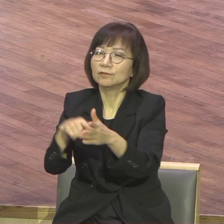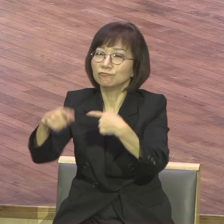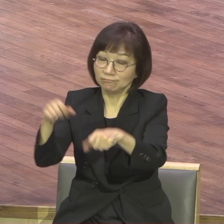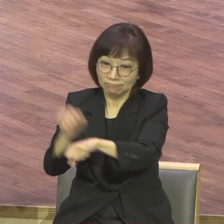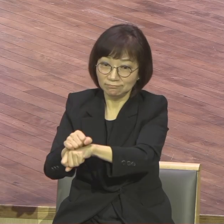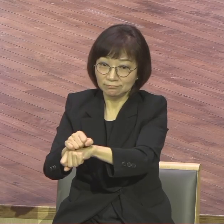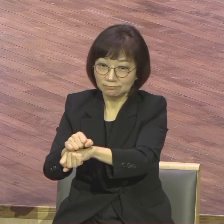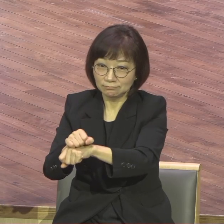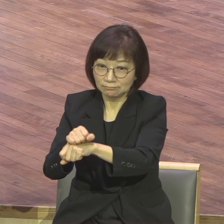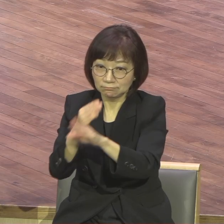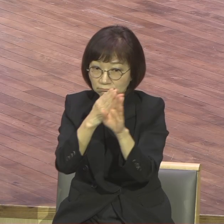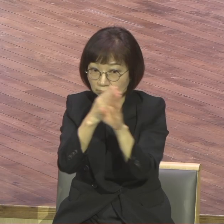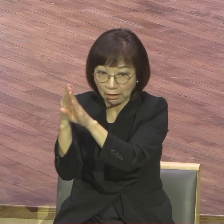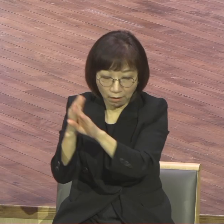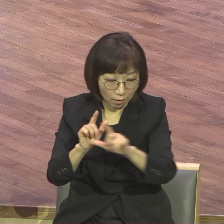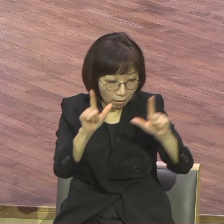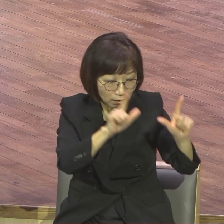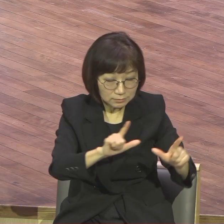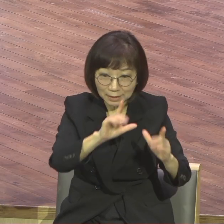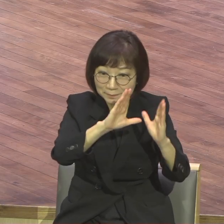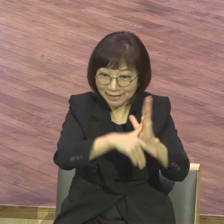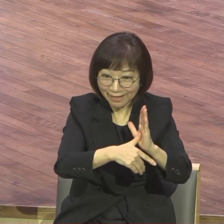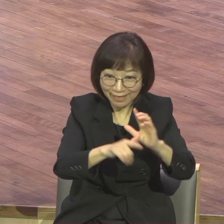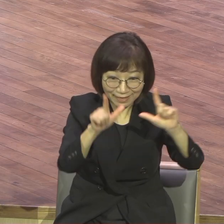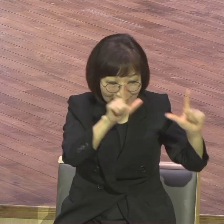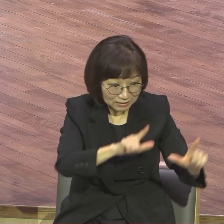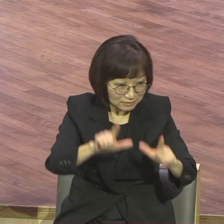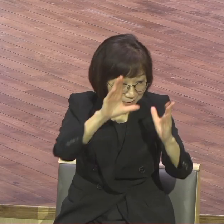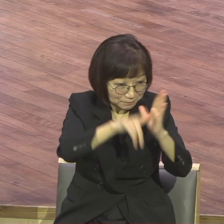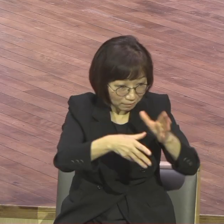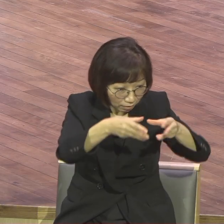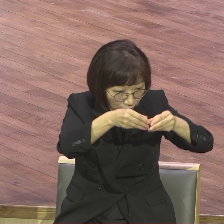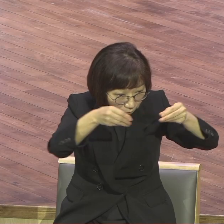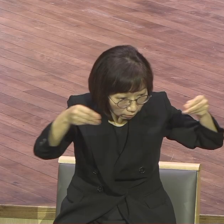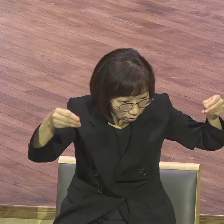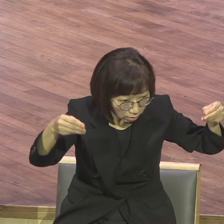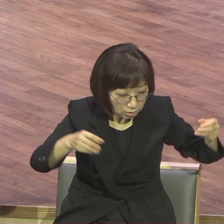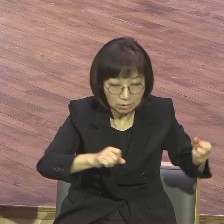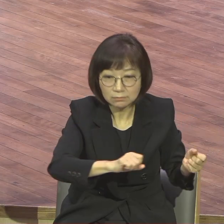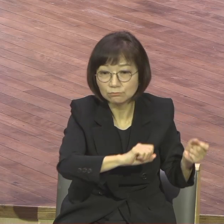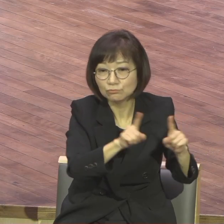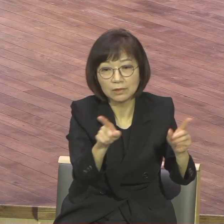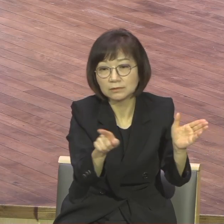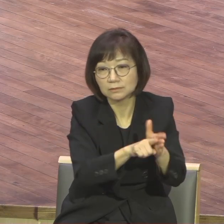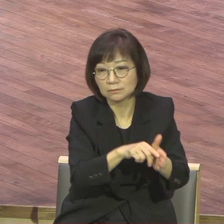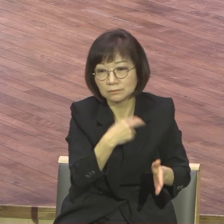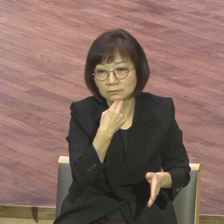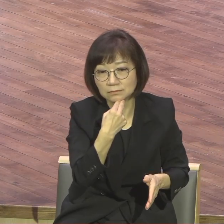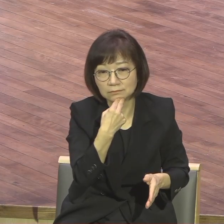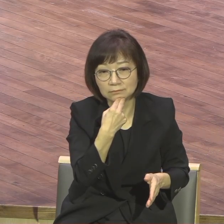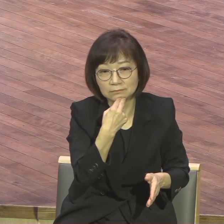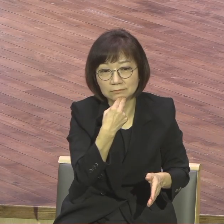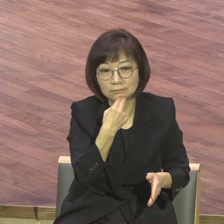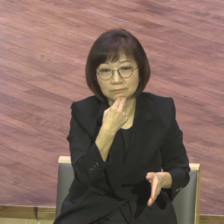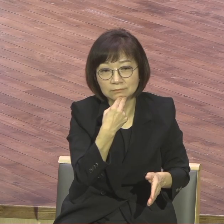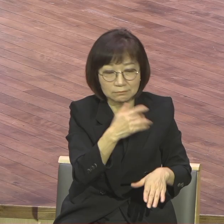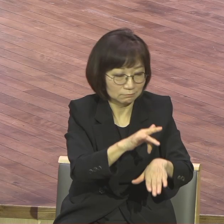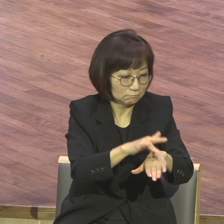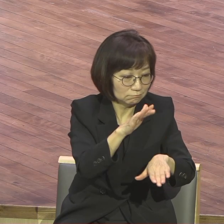삶속에서는 부활신앙이 생활화되지 못했다는 말이에요 생활화